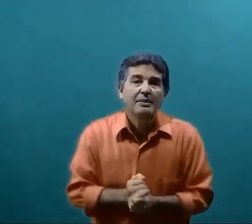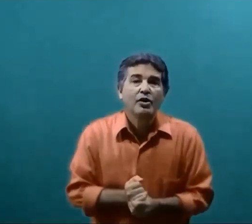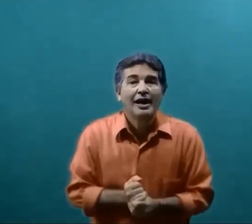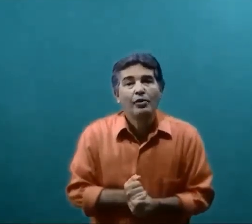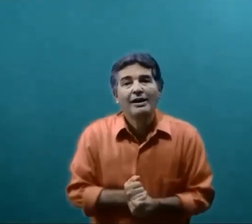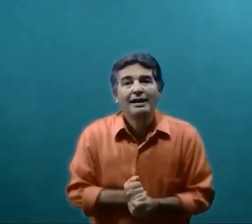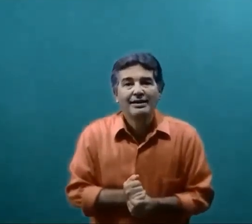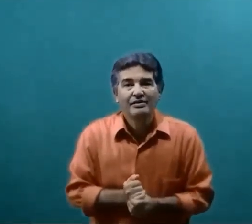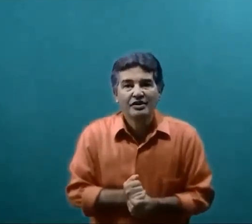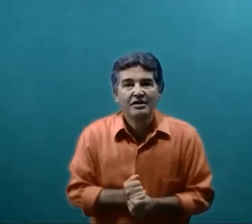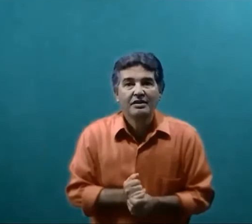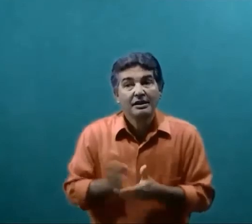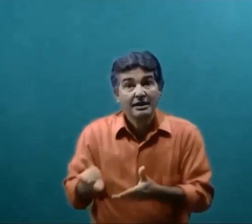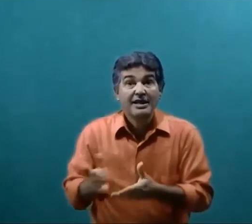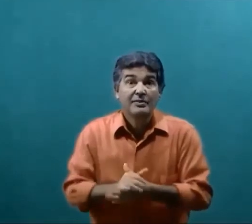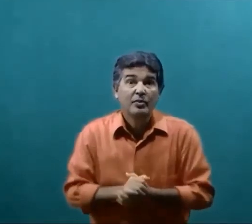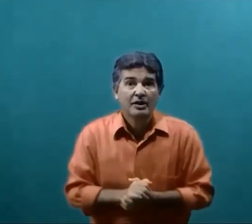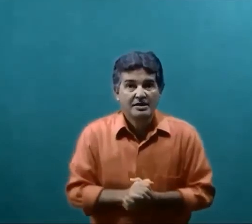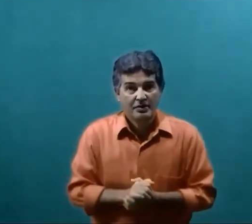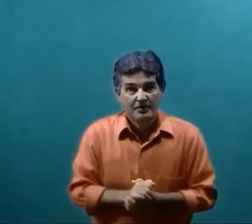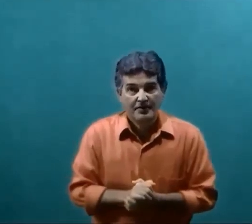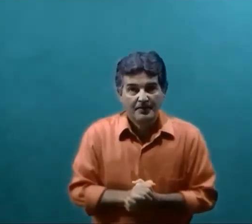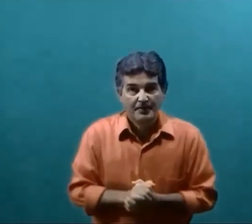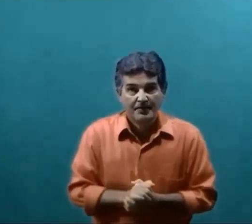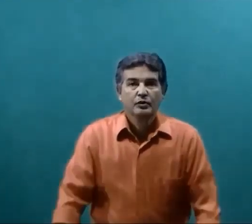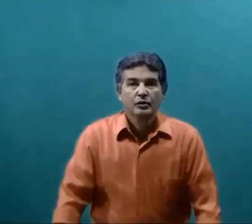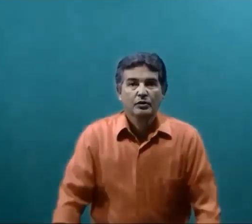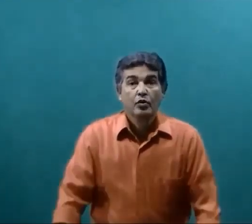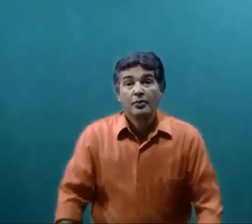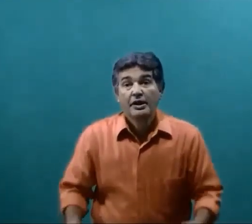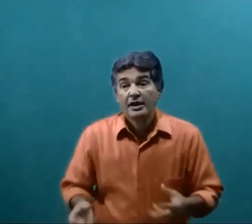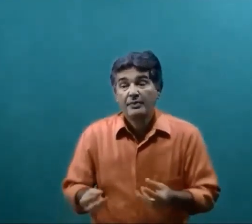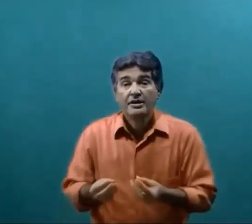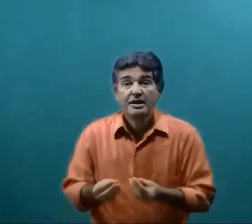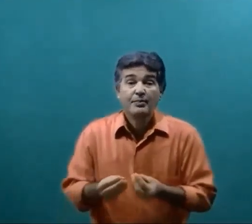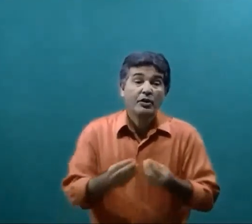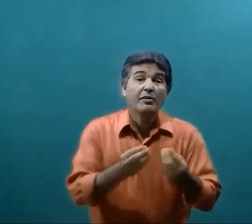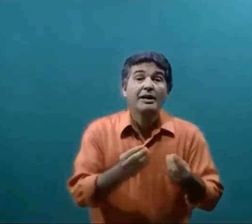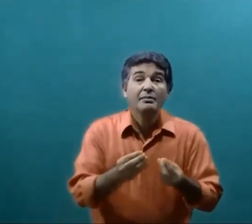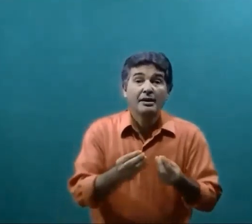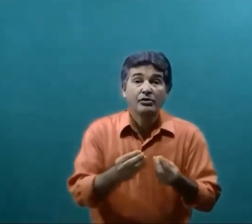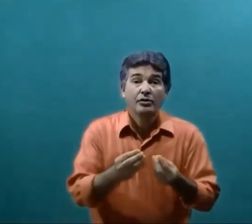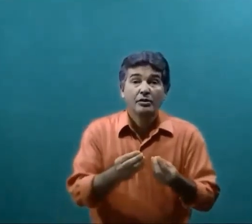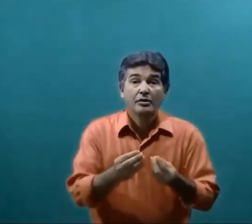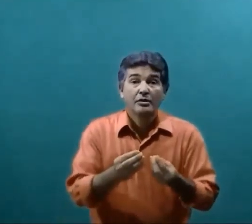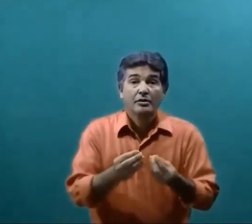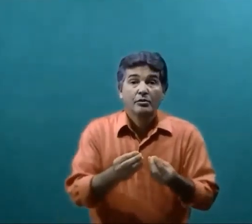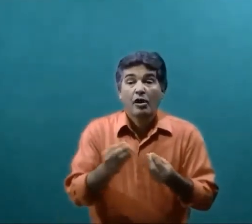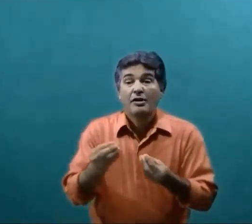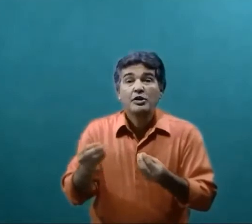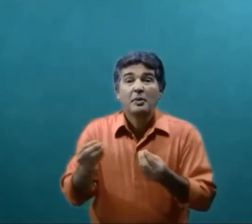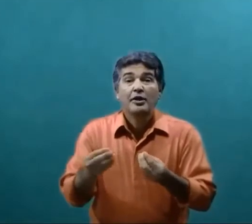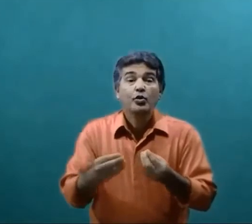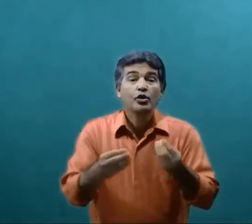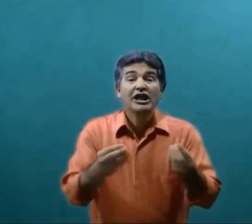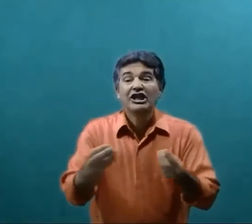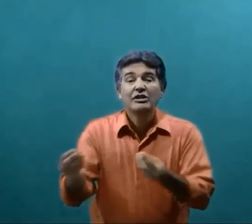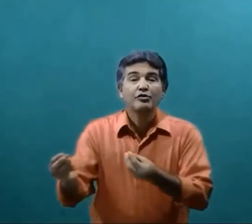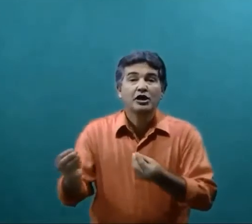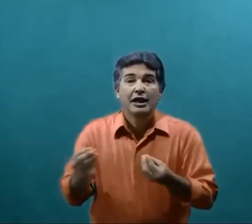melhorar a qualidade de vida Dessa população Compreender por exemplo O é o alimento Qual o aspecto nutritivo De